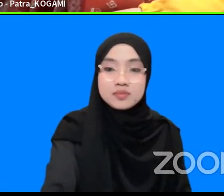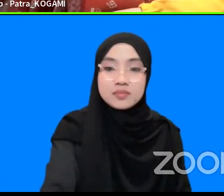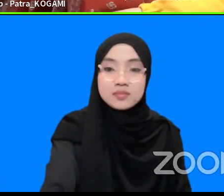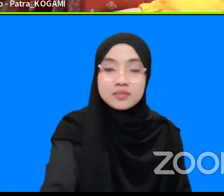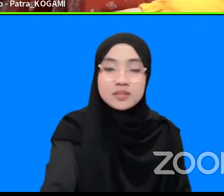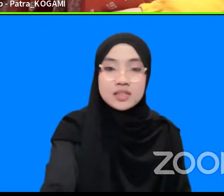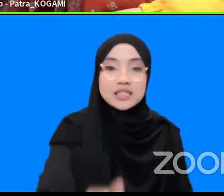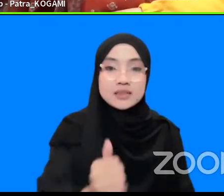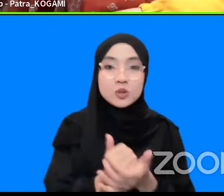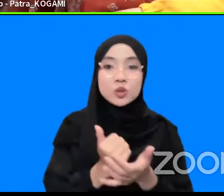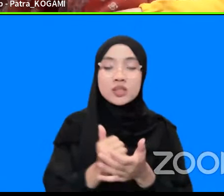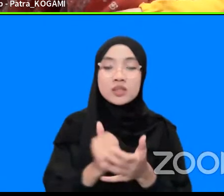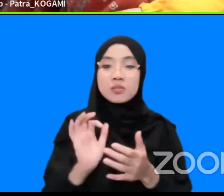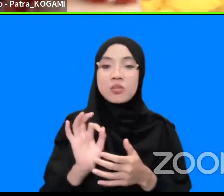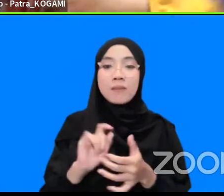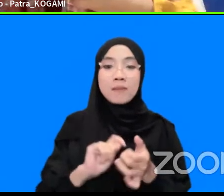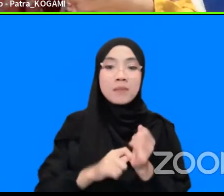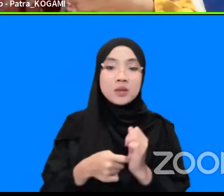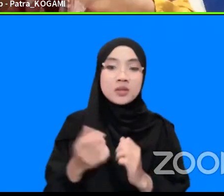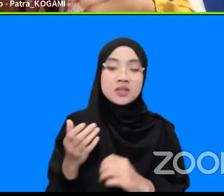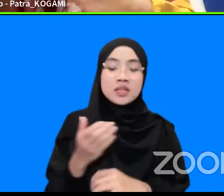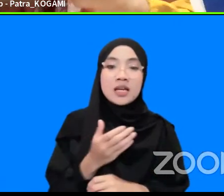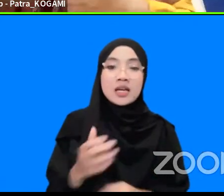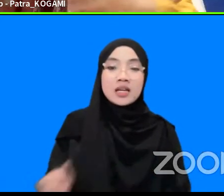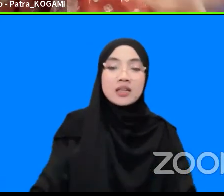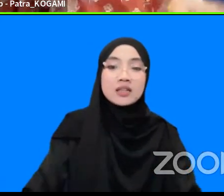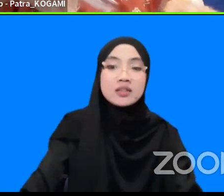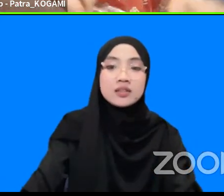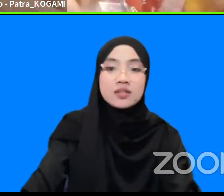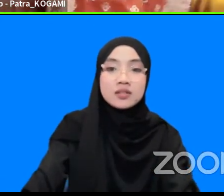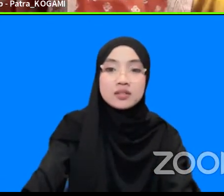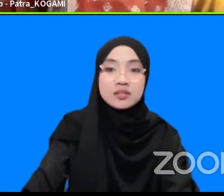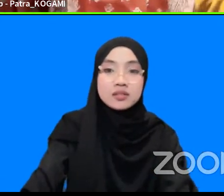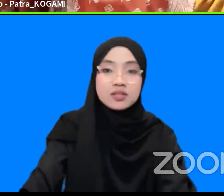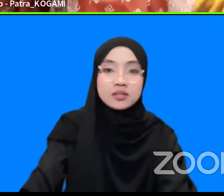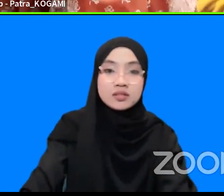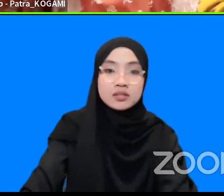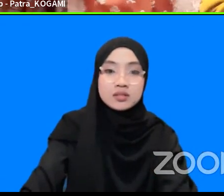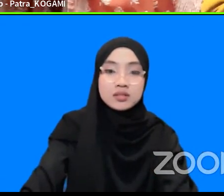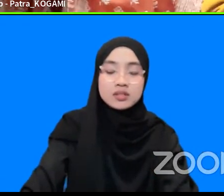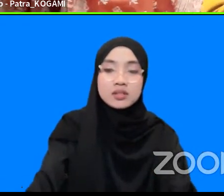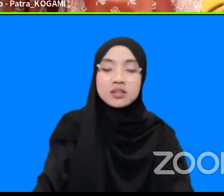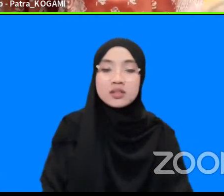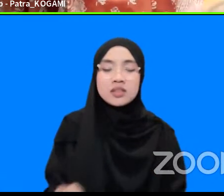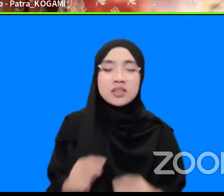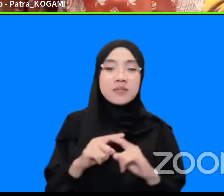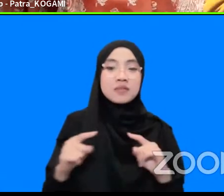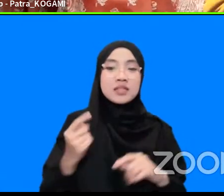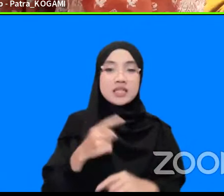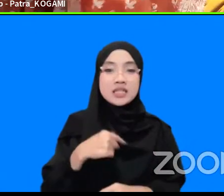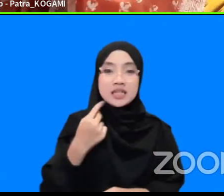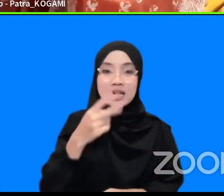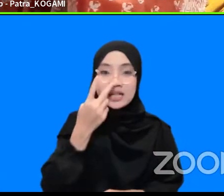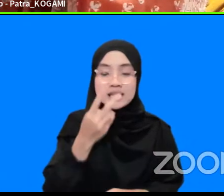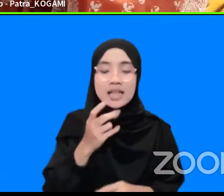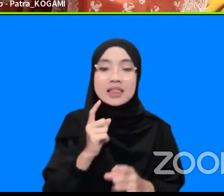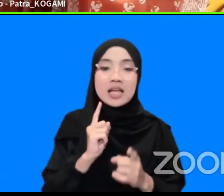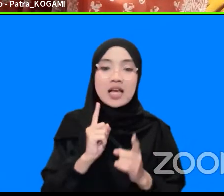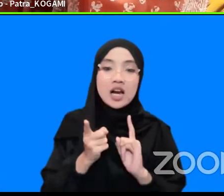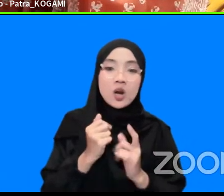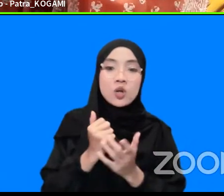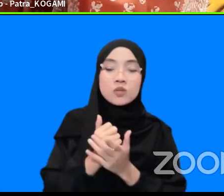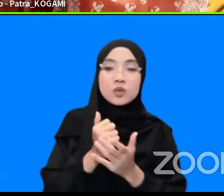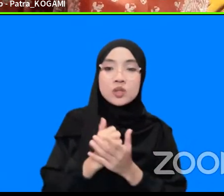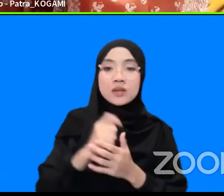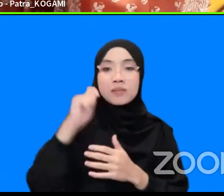gak menanggapi itu juga ya tapi karena apa ya kita kan melihat bahwa peringatan